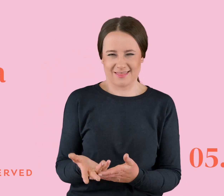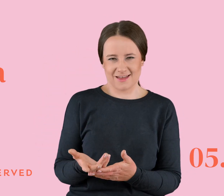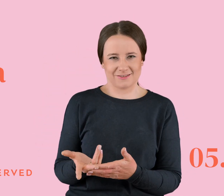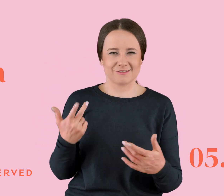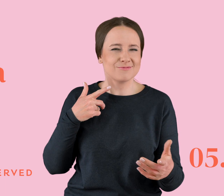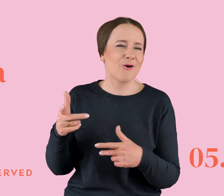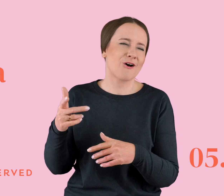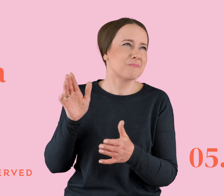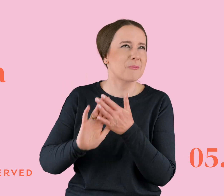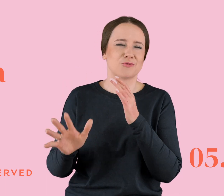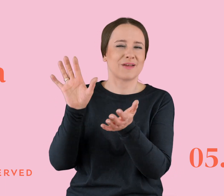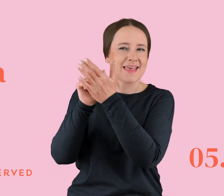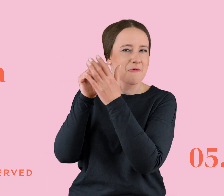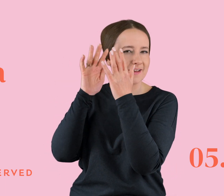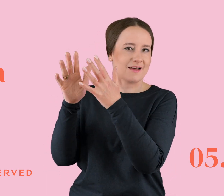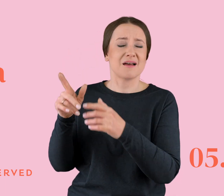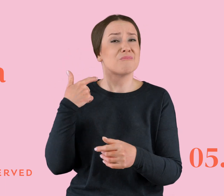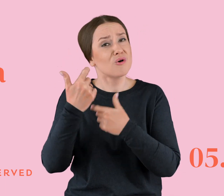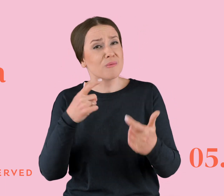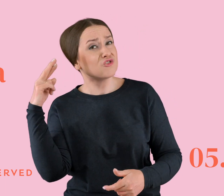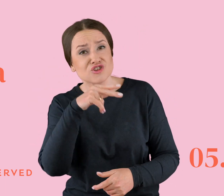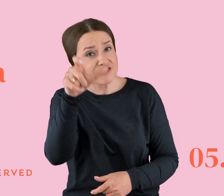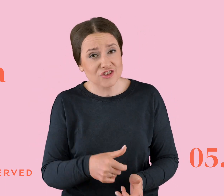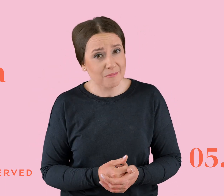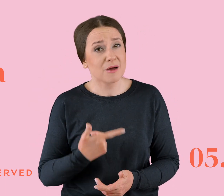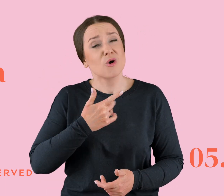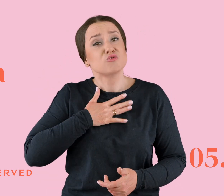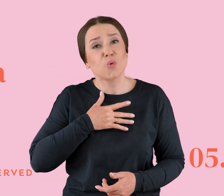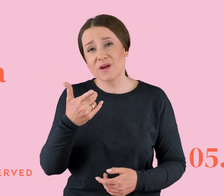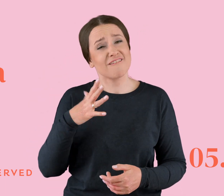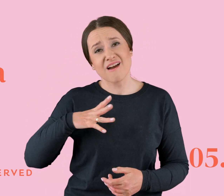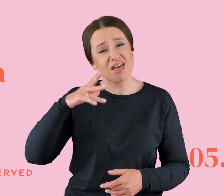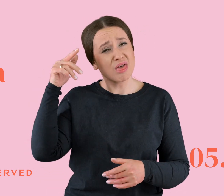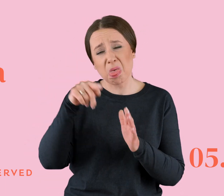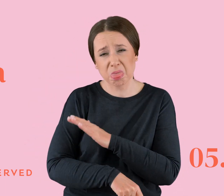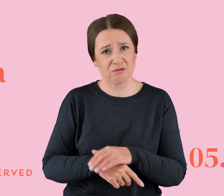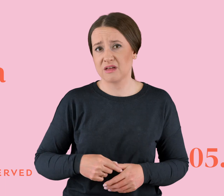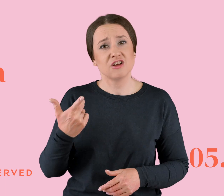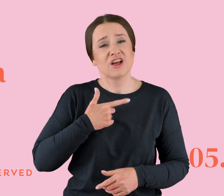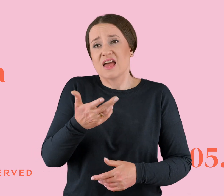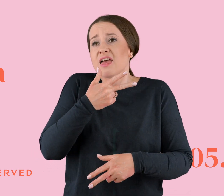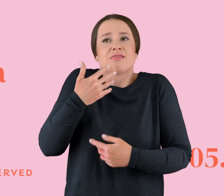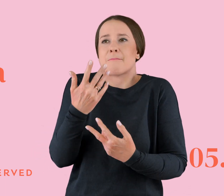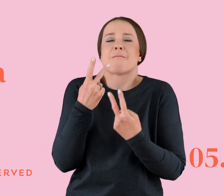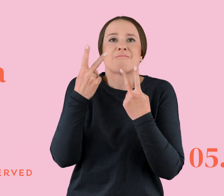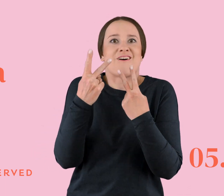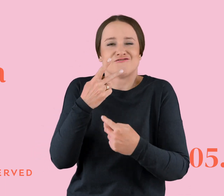powinnaś sobie zaprzątać głowy, bo cię krzywdzi, bo sprawia, że się czujesz nic nie warta, bo jesteś niedoceniany, albo ta osoba zdziera z ciebie